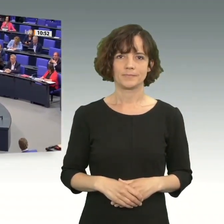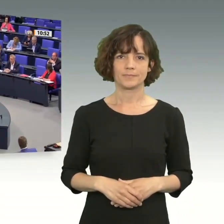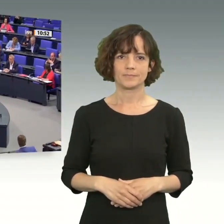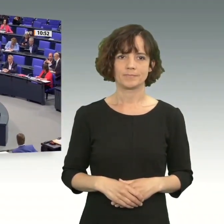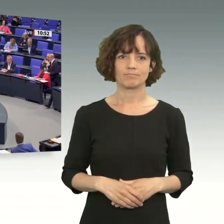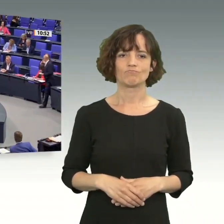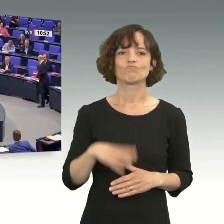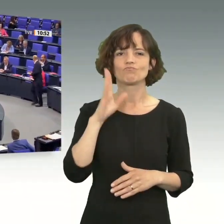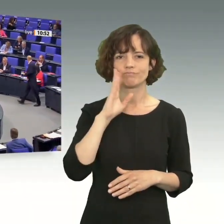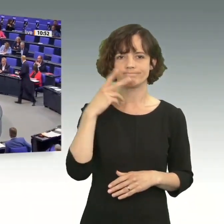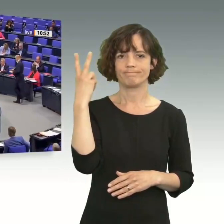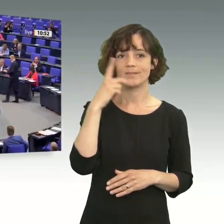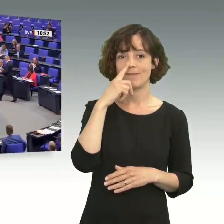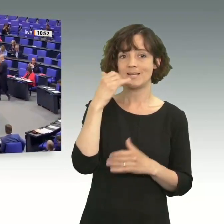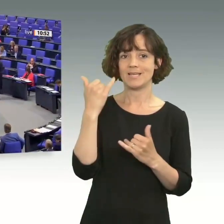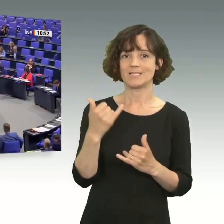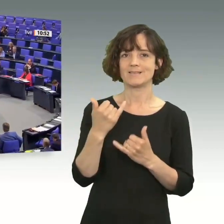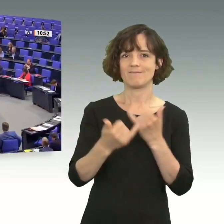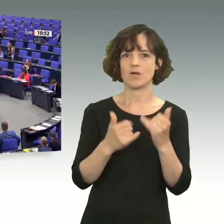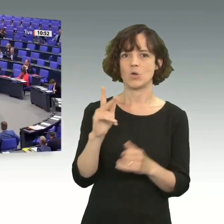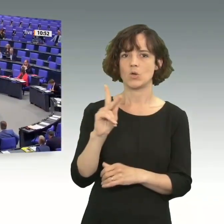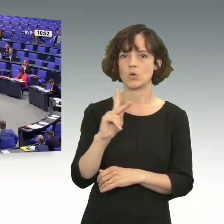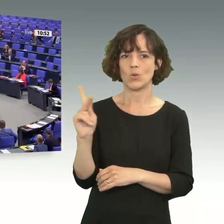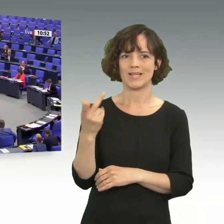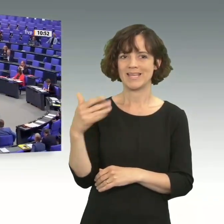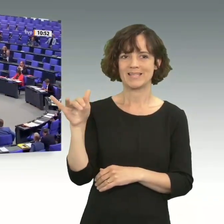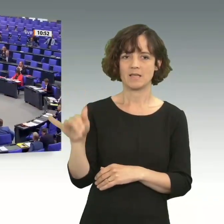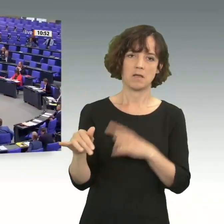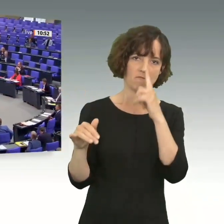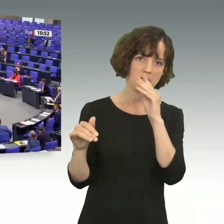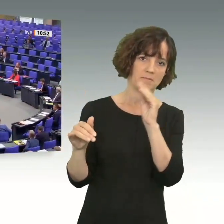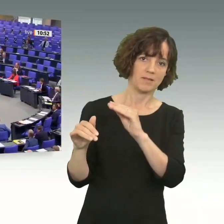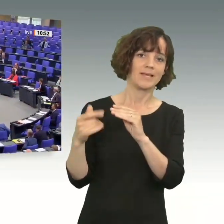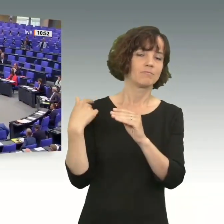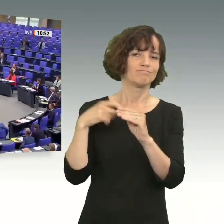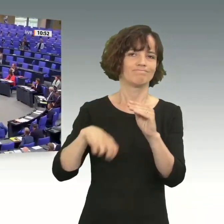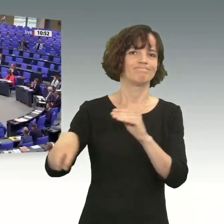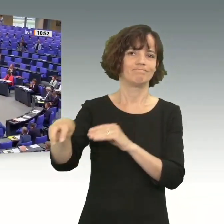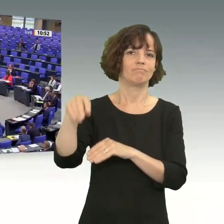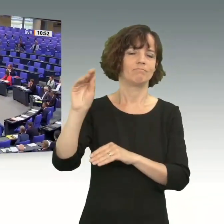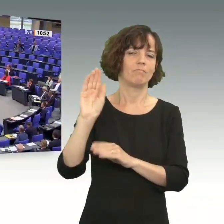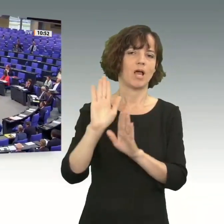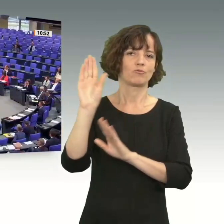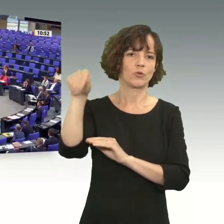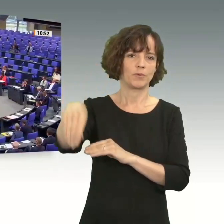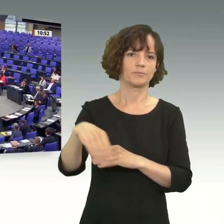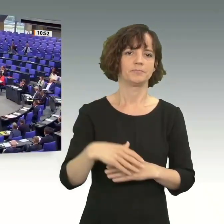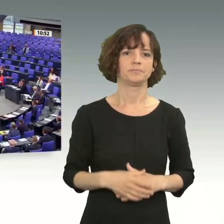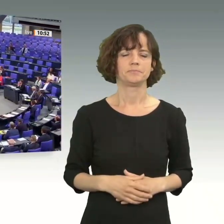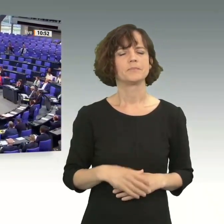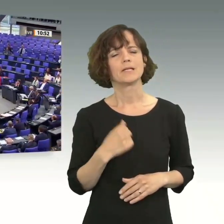Ich bitte um Verständnis, wenn jetzt Frau Klöckner nicht da ist, falls sie angesprochen wird, weil sie geht eben abstimmen. Das hole ich dann nach.